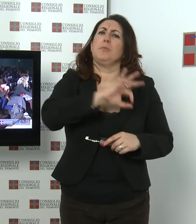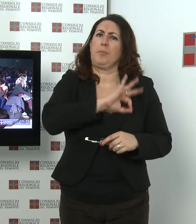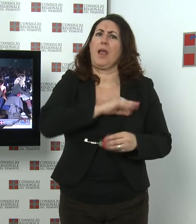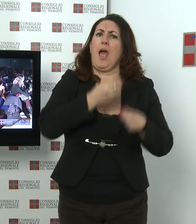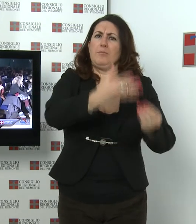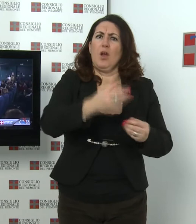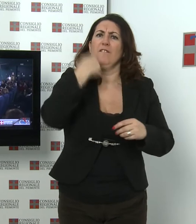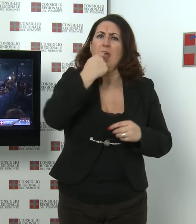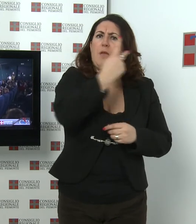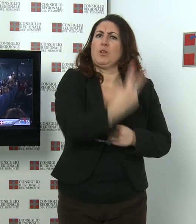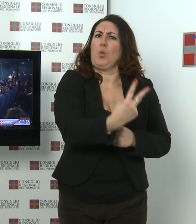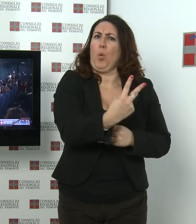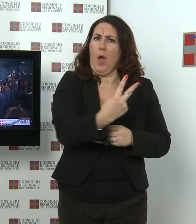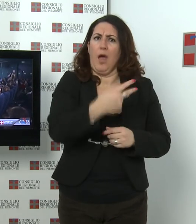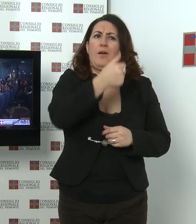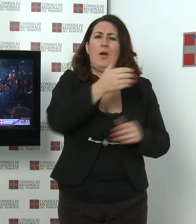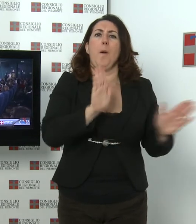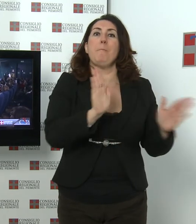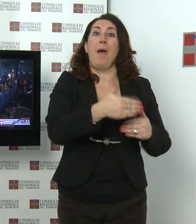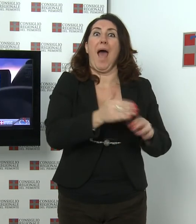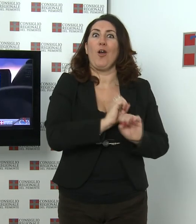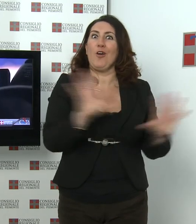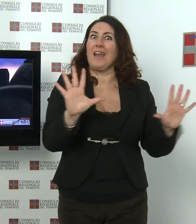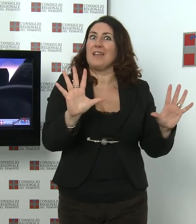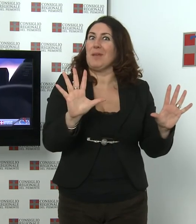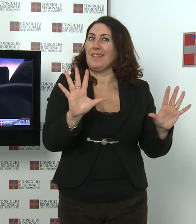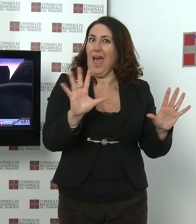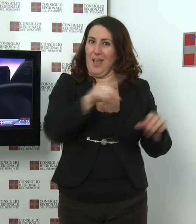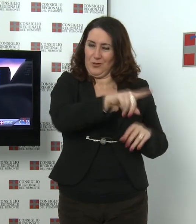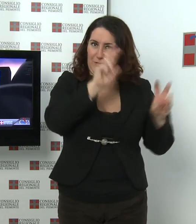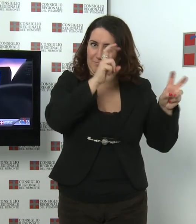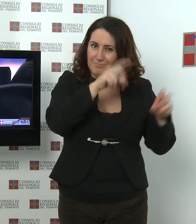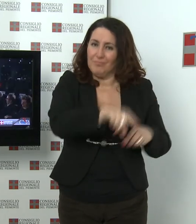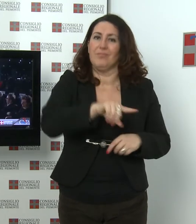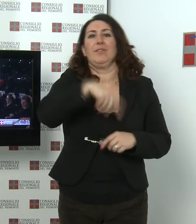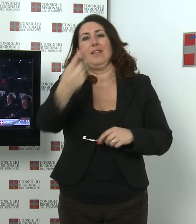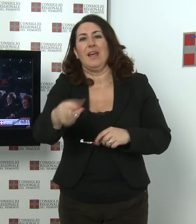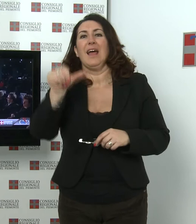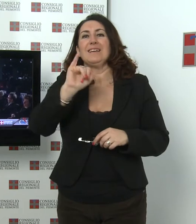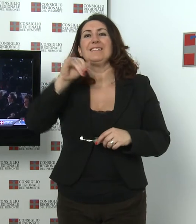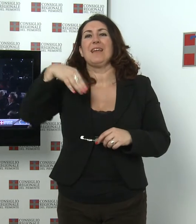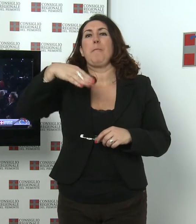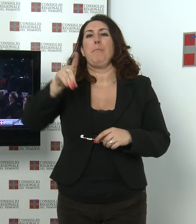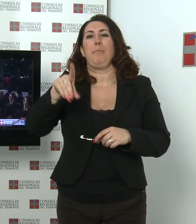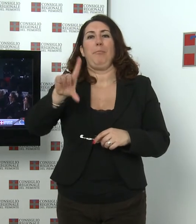studenti Un pacco inaspettato, del liceo artistico Cottini di Torino e Simple Show dell'Istituto Arimondi Eula di Savigliano